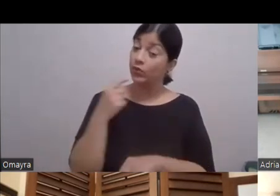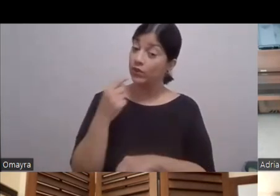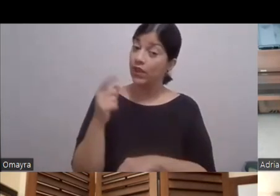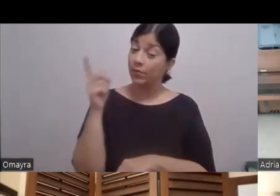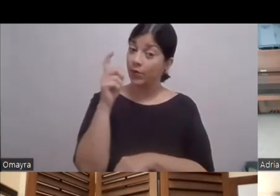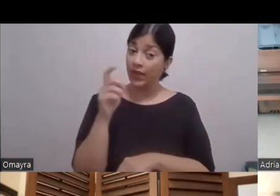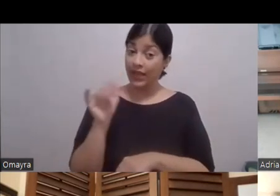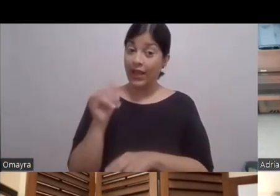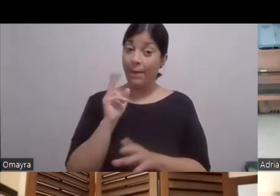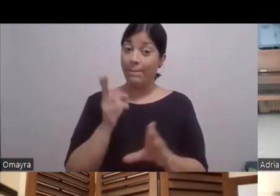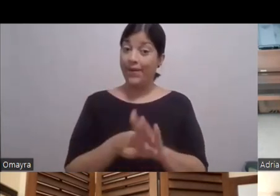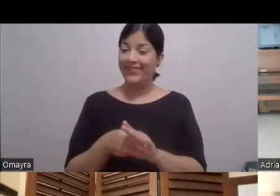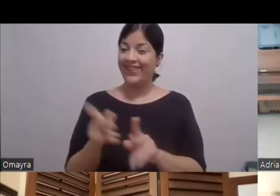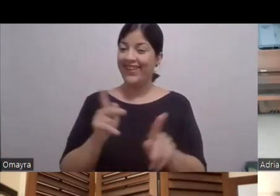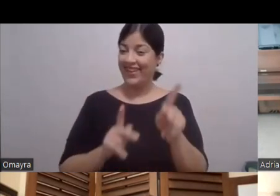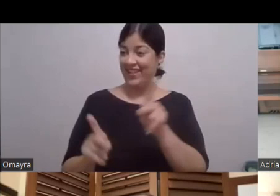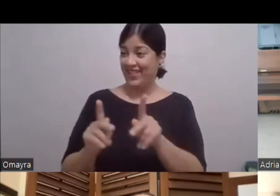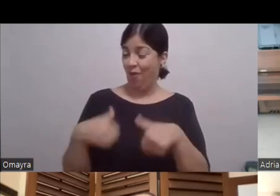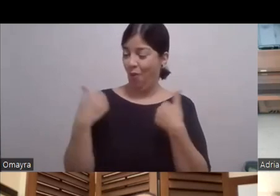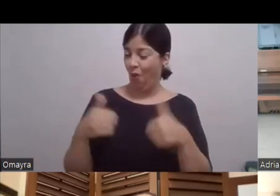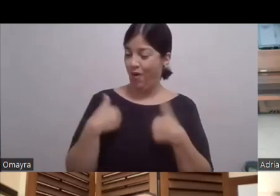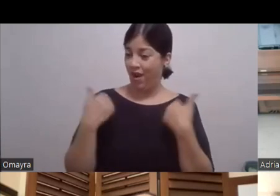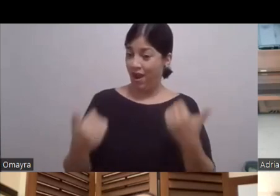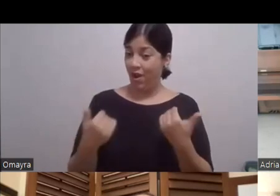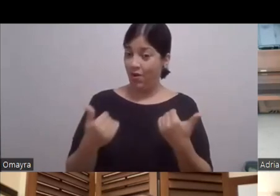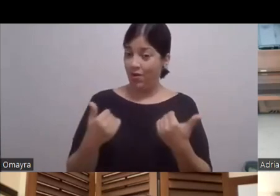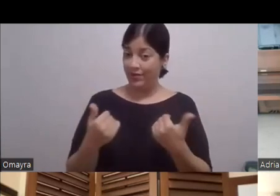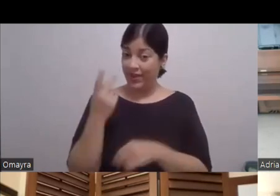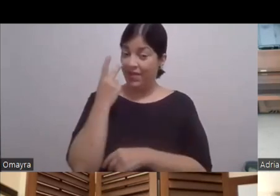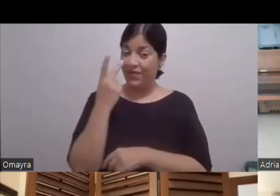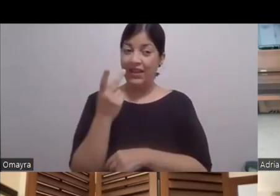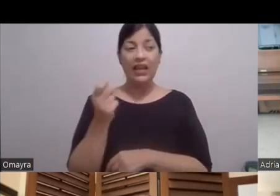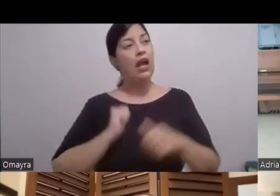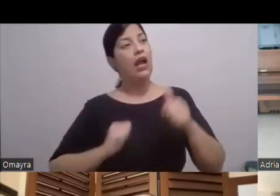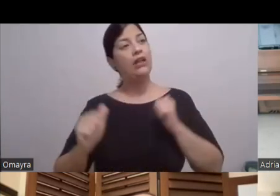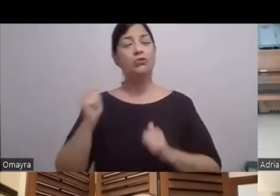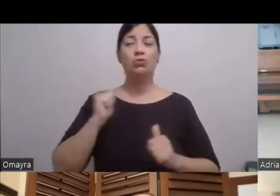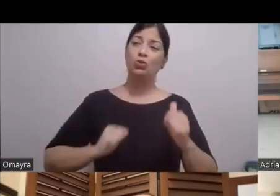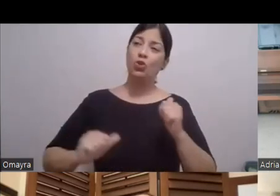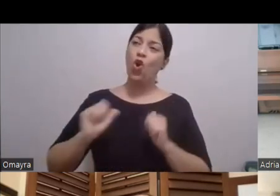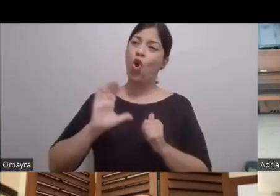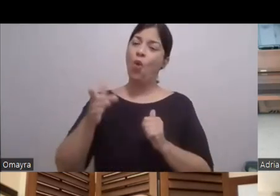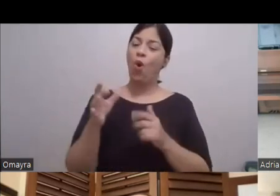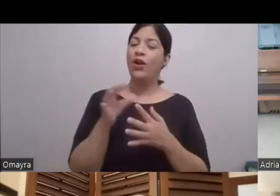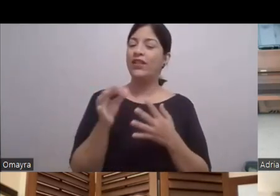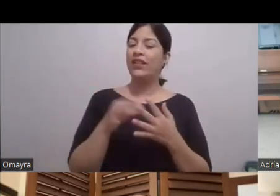De lo que La gente joven Que está Que ve La actuación Como una alternativa Necesitan escuchar